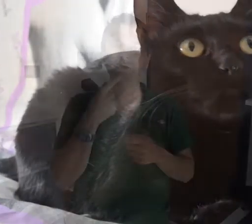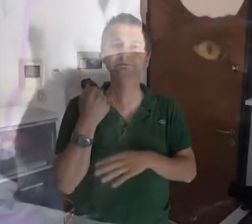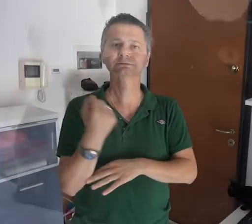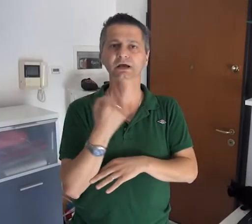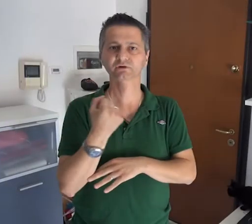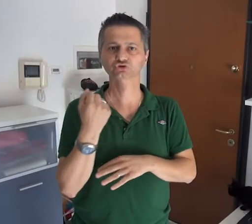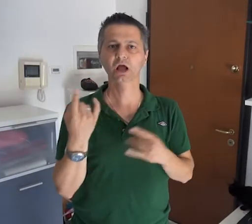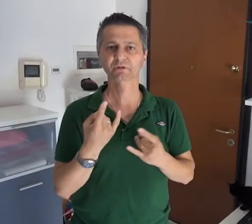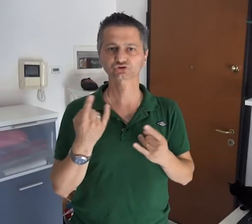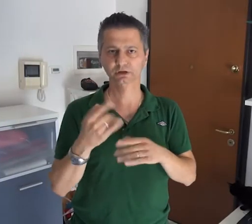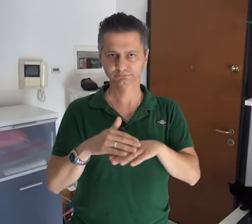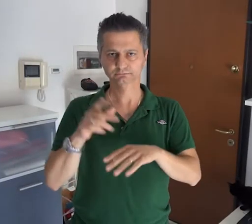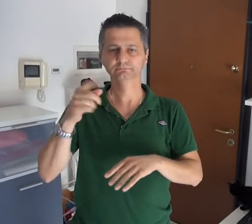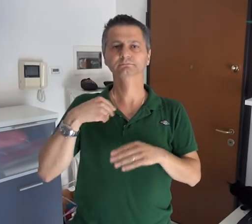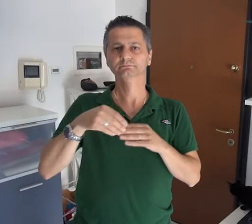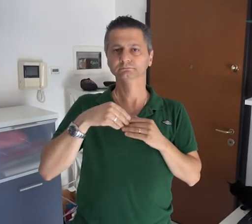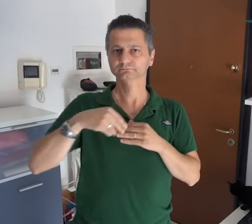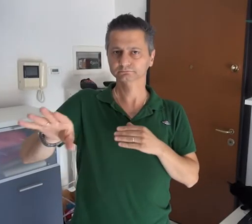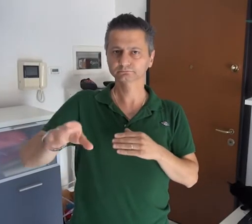Quindi ho mandato un messaggio al servizio d'emergenza.